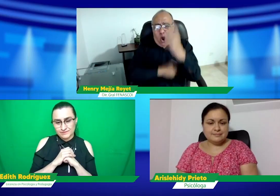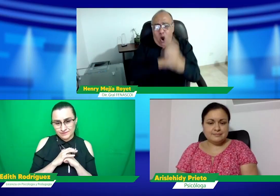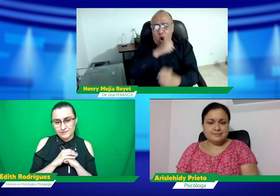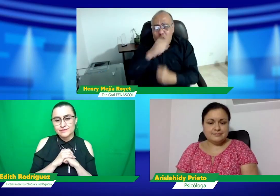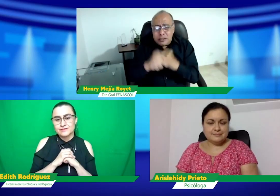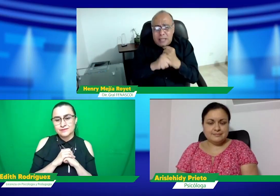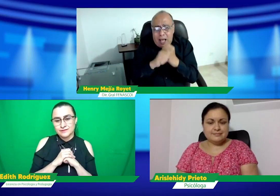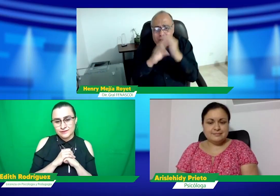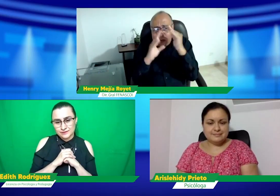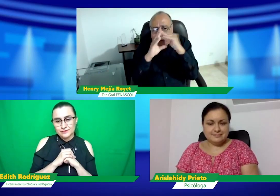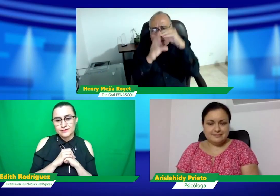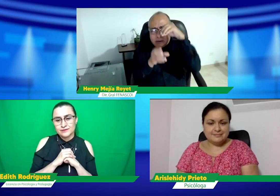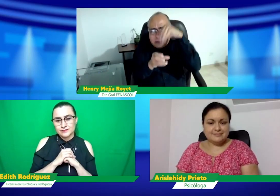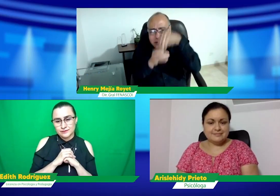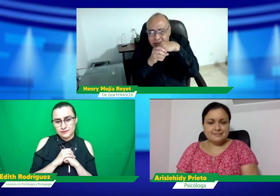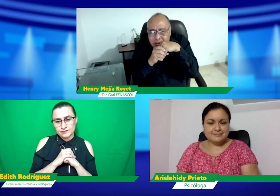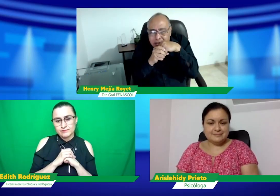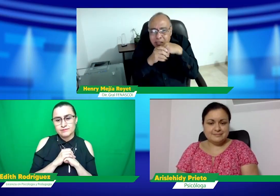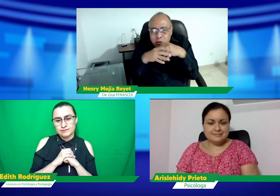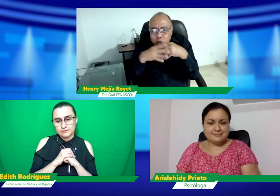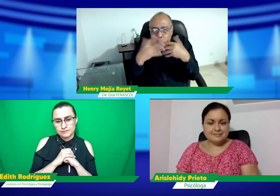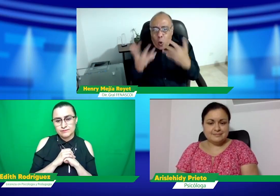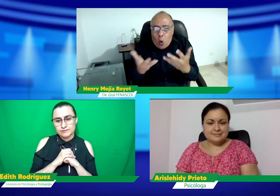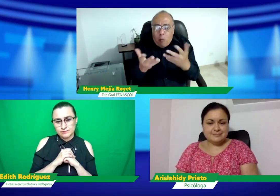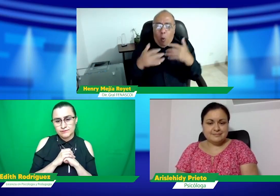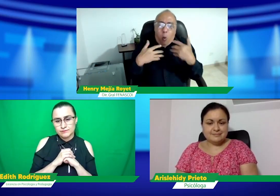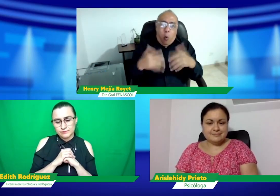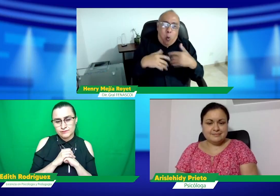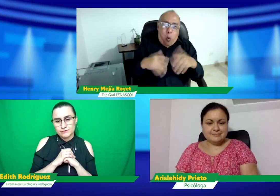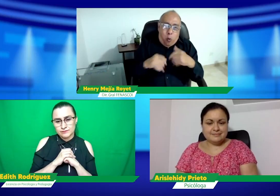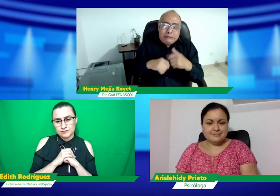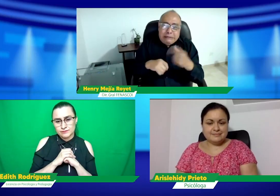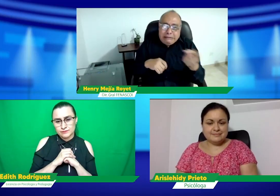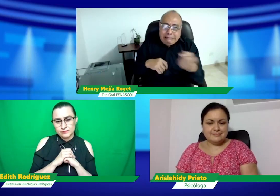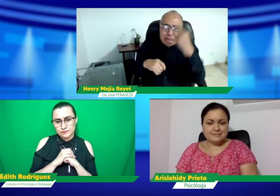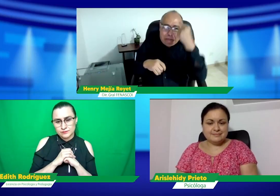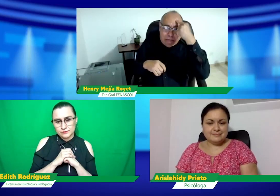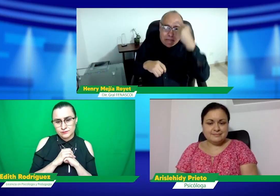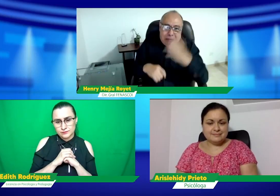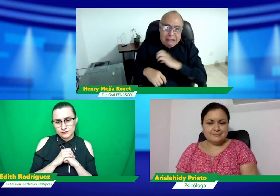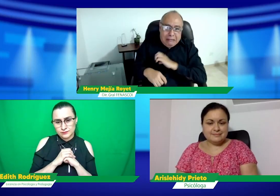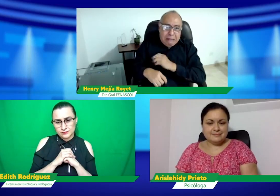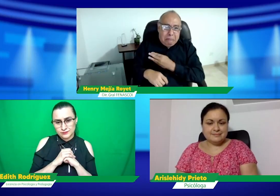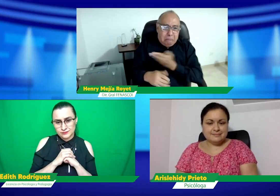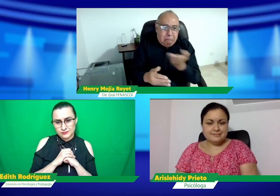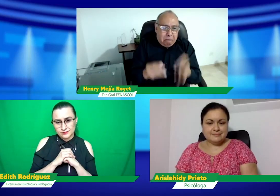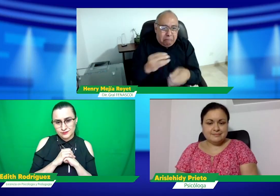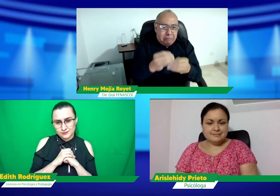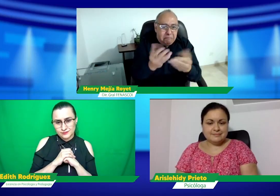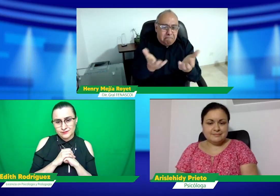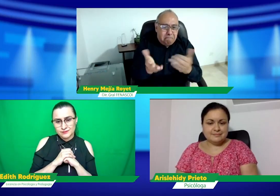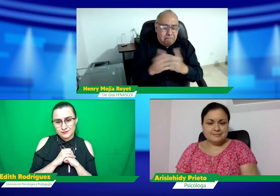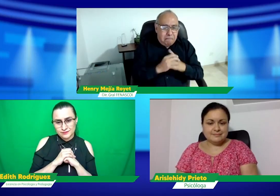prestar atención a la tercera edad, a nuestros adultos mayores que durante dos años tuvieron que estar también